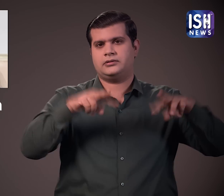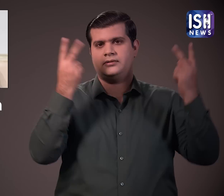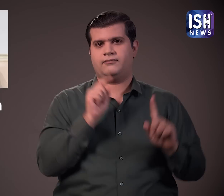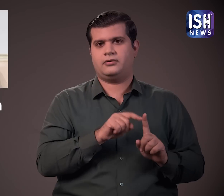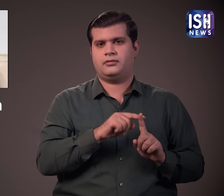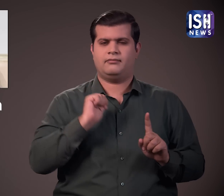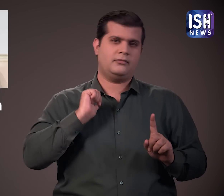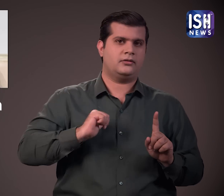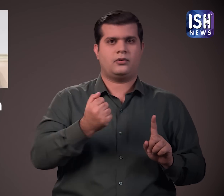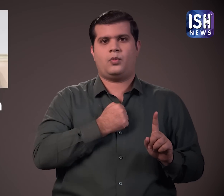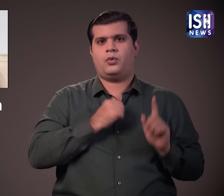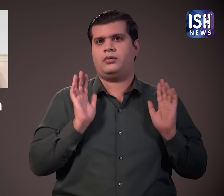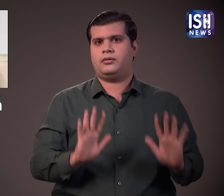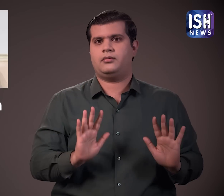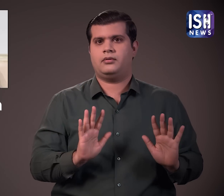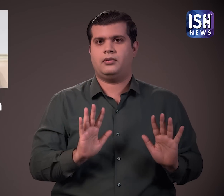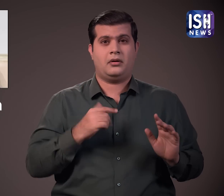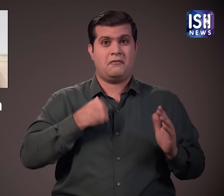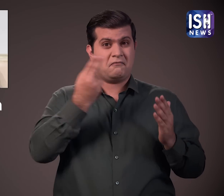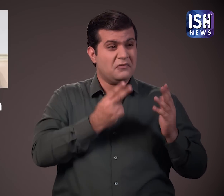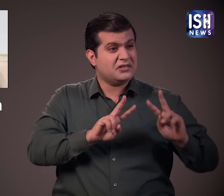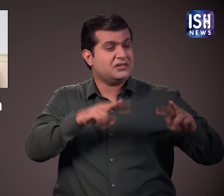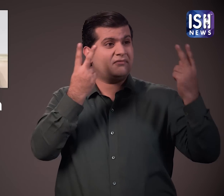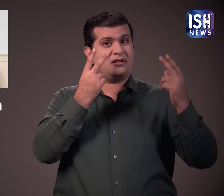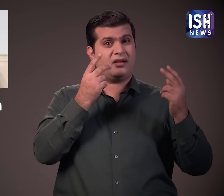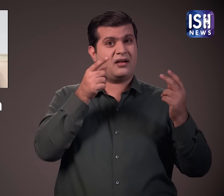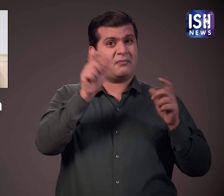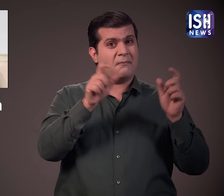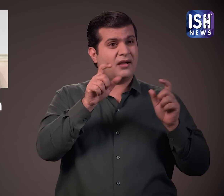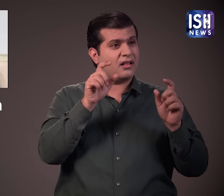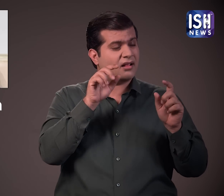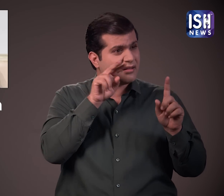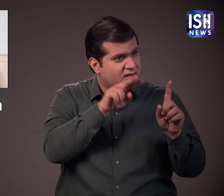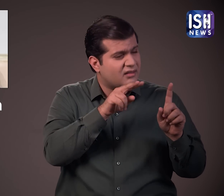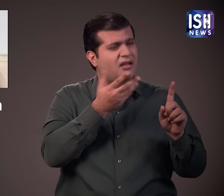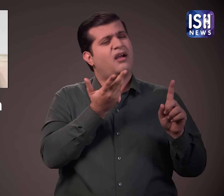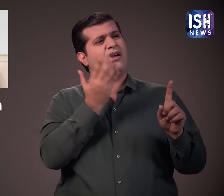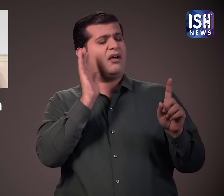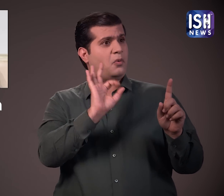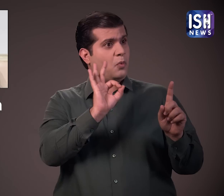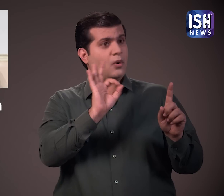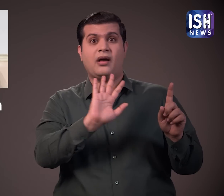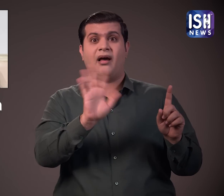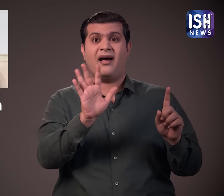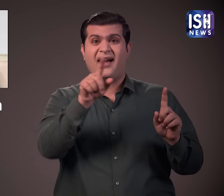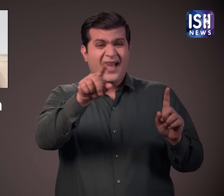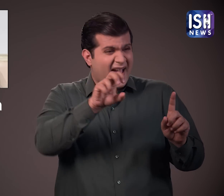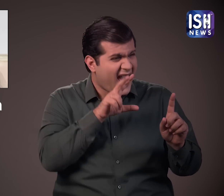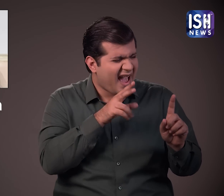ये फैशन है मैं कुछ ऐसा डिजाइन नहीं करना चाहता था जिसे सामान्य प्रतिक्रिया मिले मैं चाहता था कि